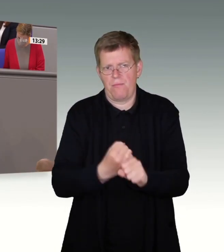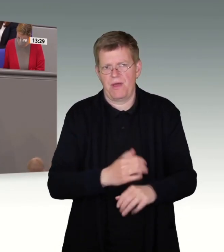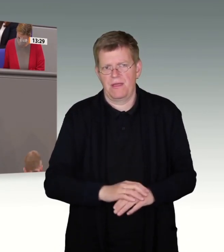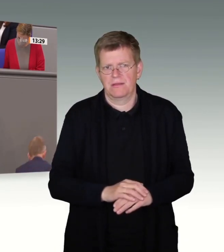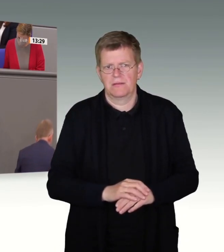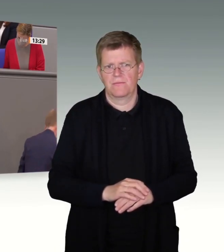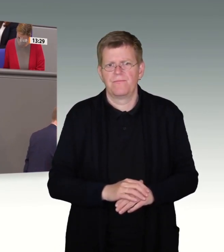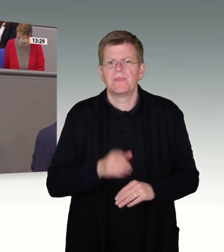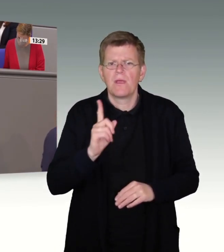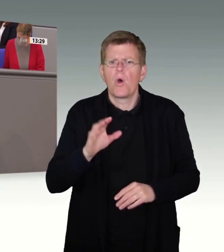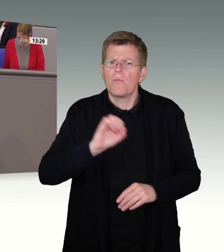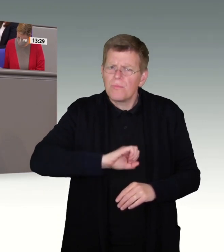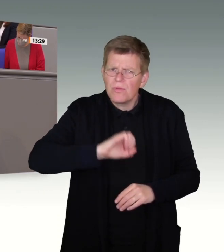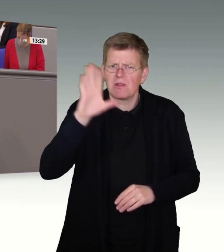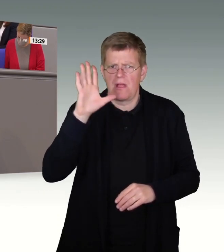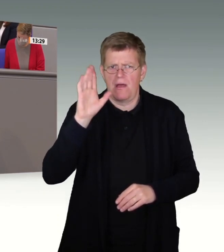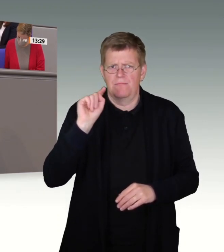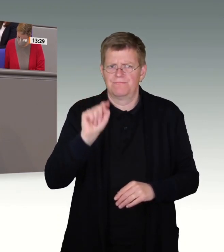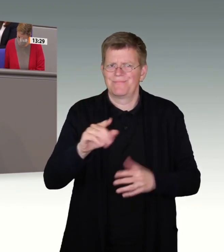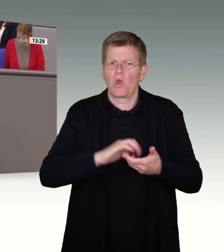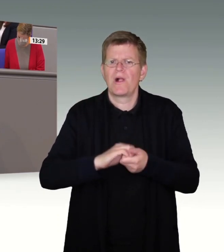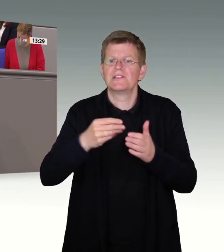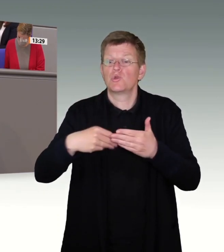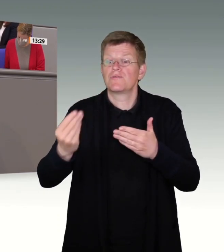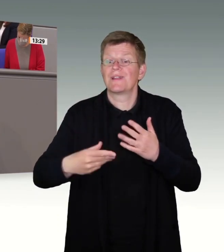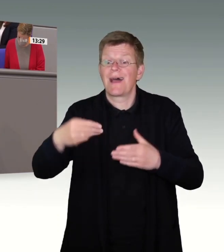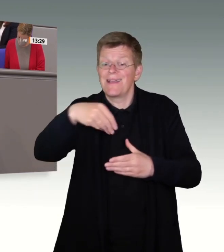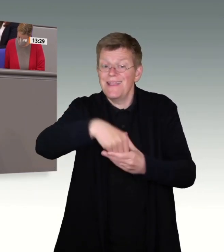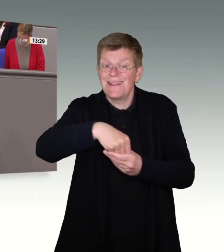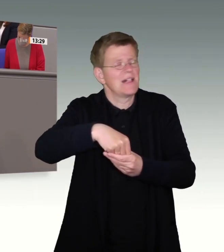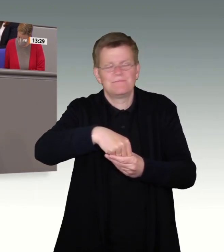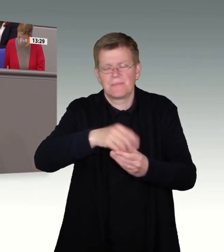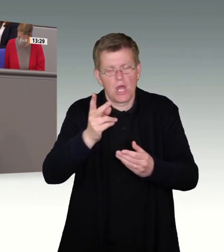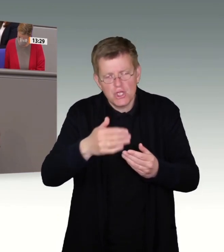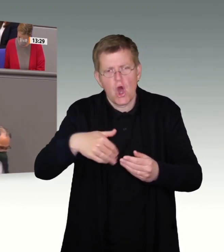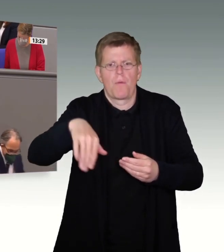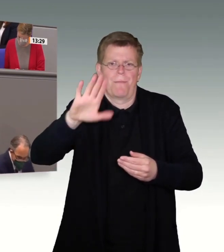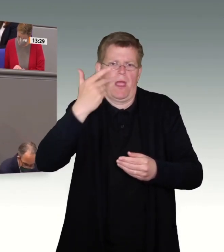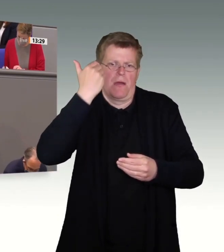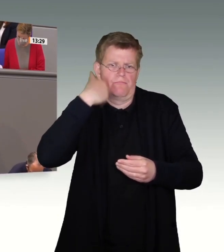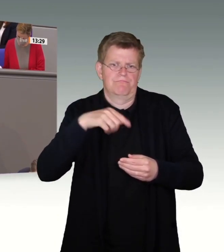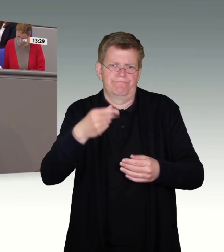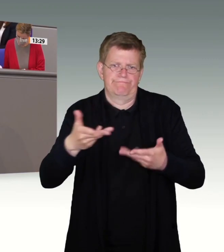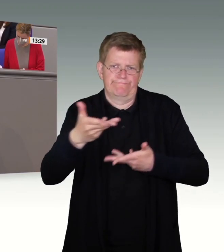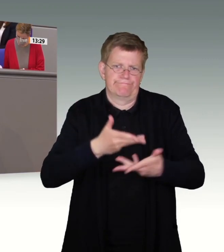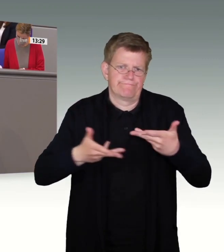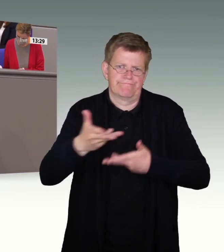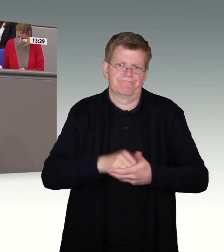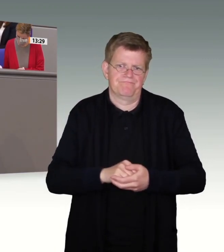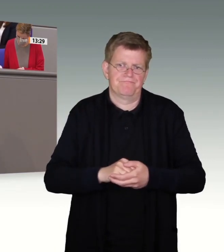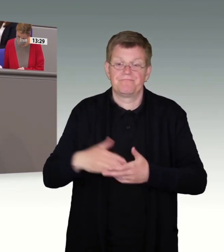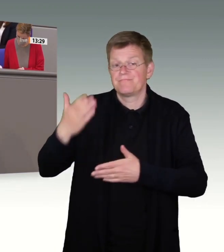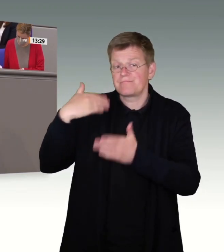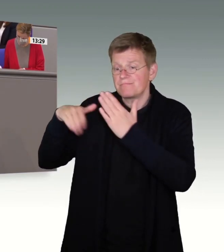hinauszugehen, deutlich hinauszugehen, was Sie in Ihrem Koalitionsvertrag in dieser Hinsicht verabredet haben. Wir haben dazu in der Vergangenheit